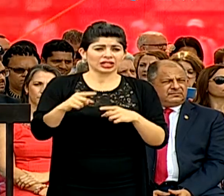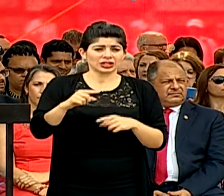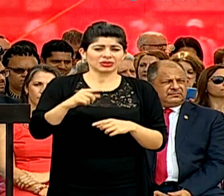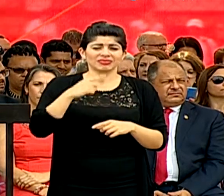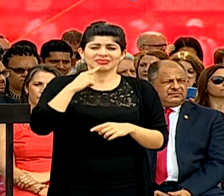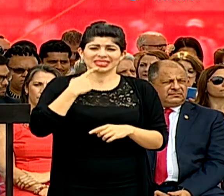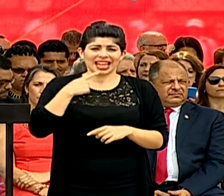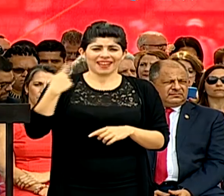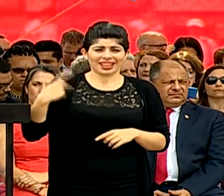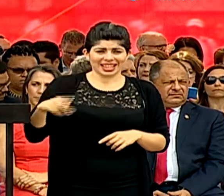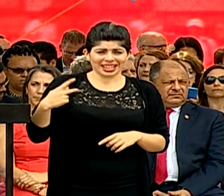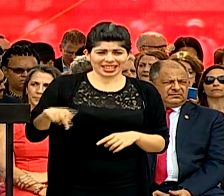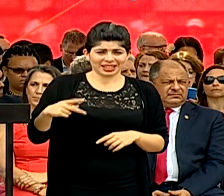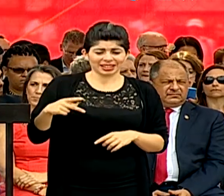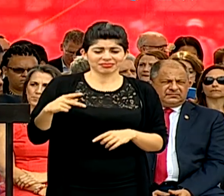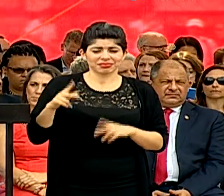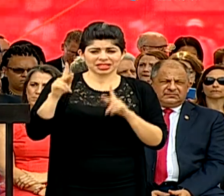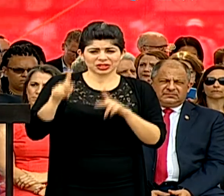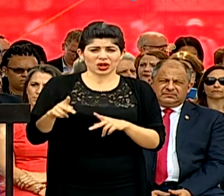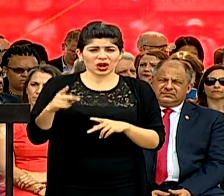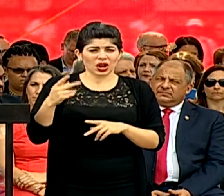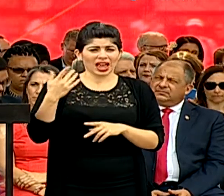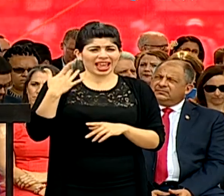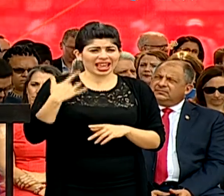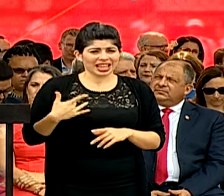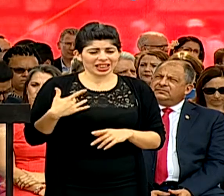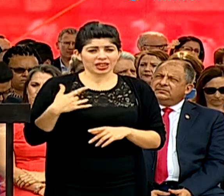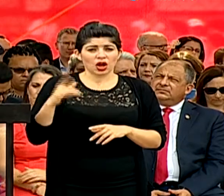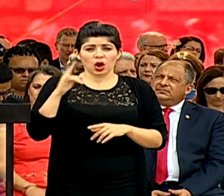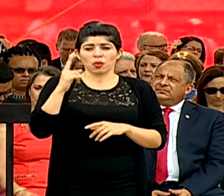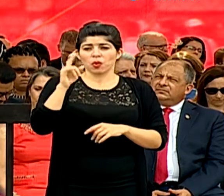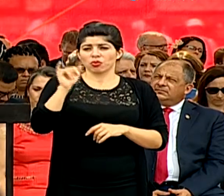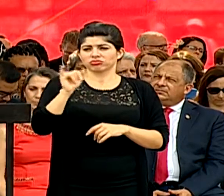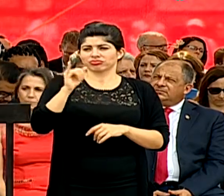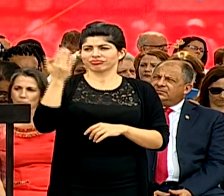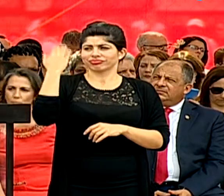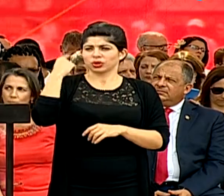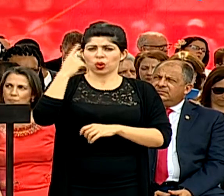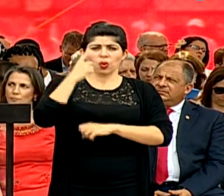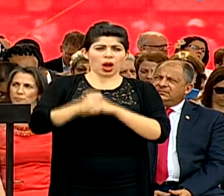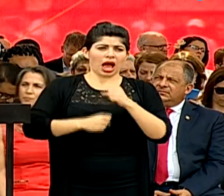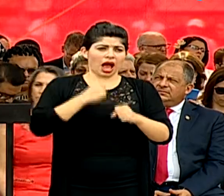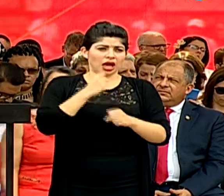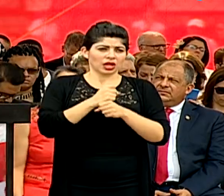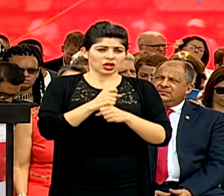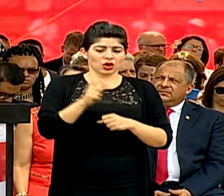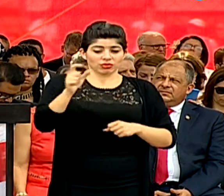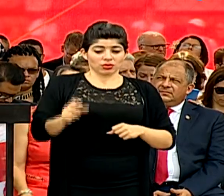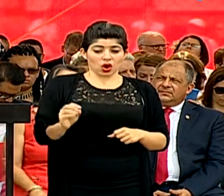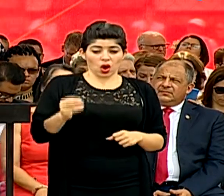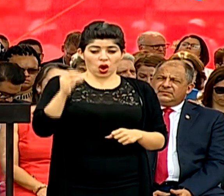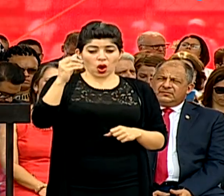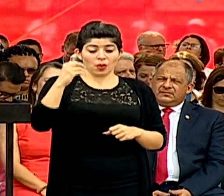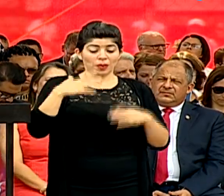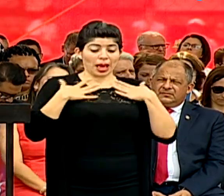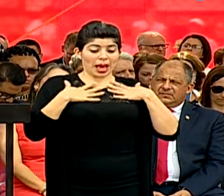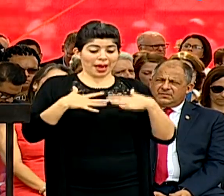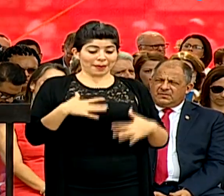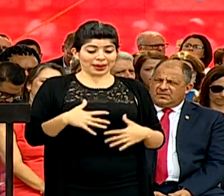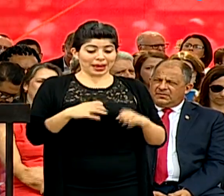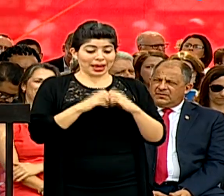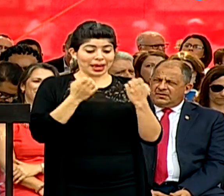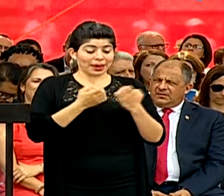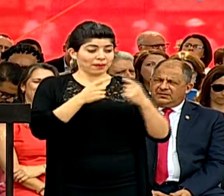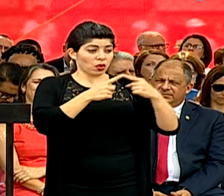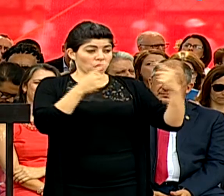gravemente heridos. Como el caso de un año atrás, que un joven, por tener la camiseta de un equipo